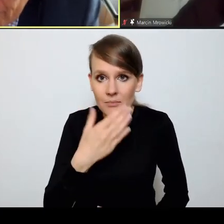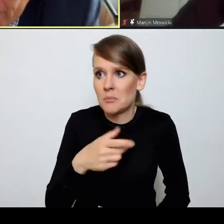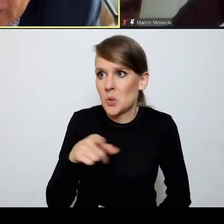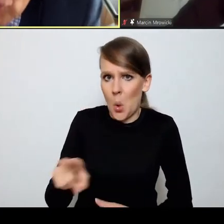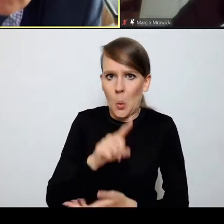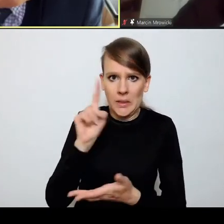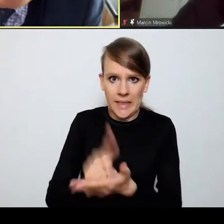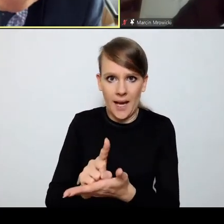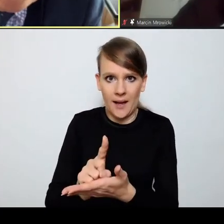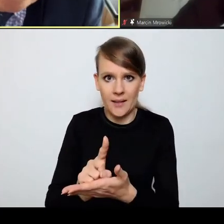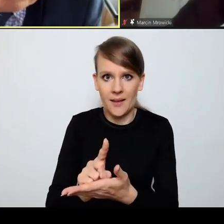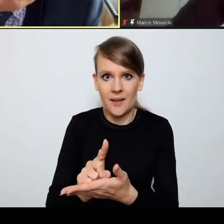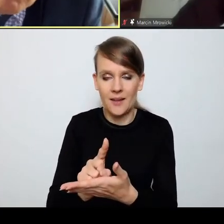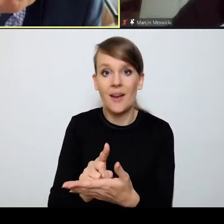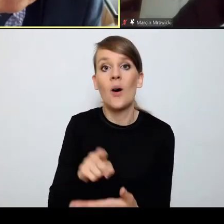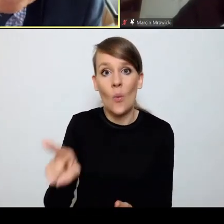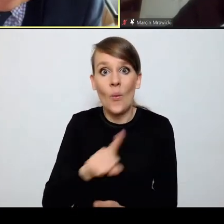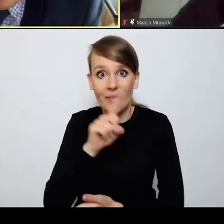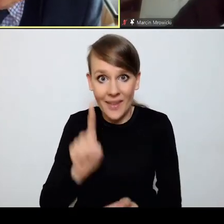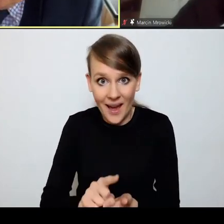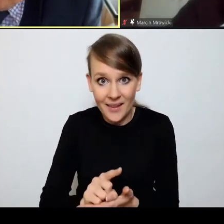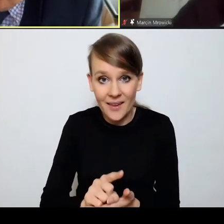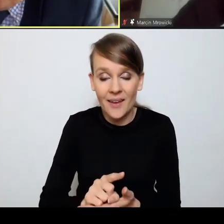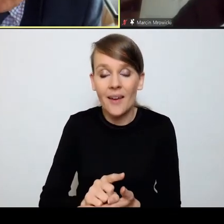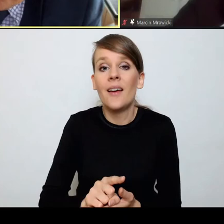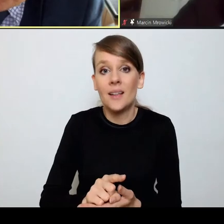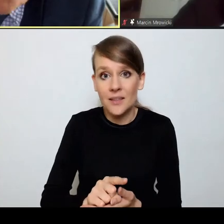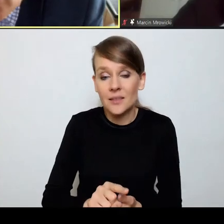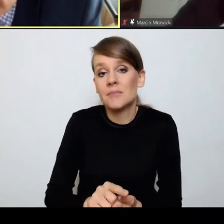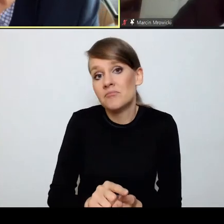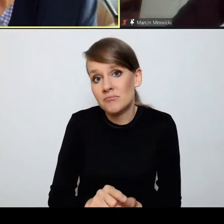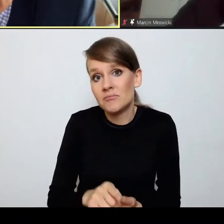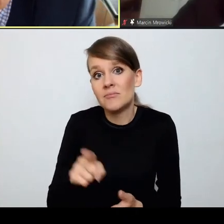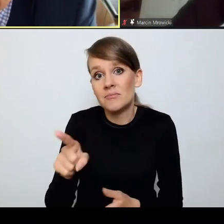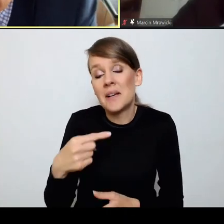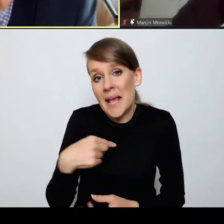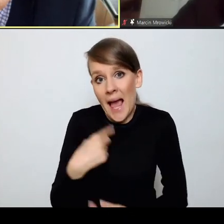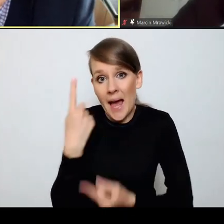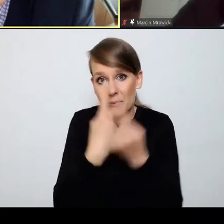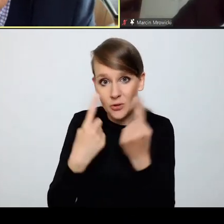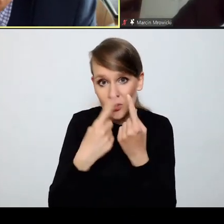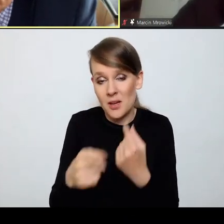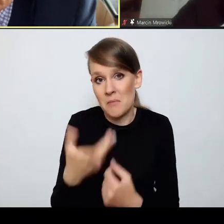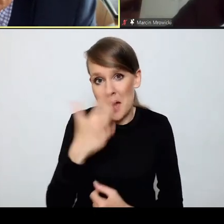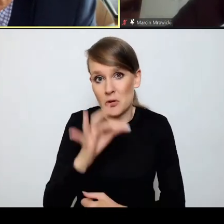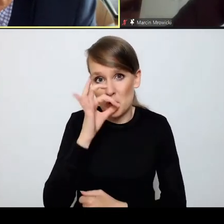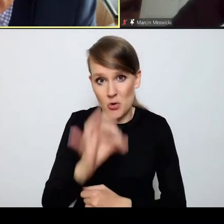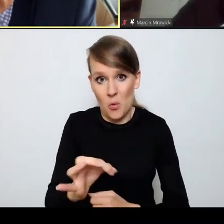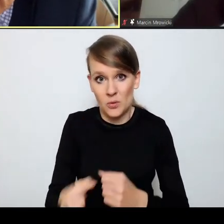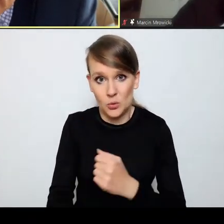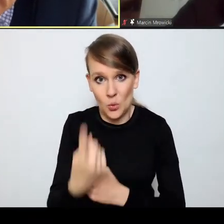i to udaje się, moim zdaniem, z bardzo dobrym skutkiem.